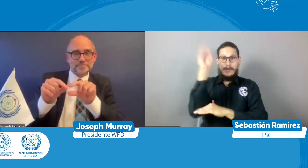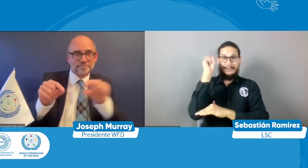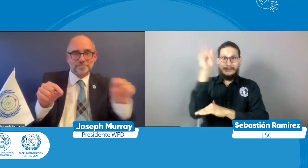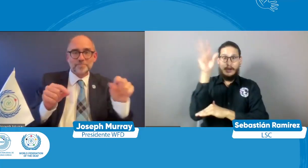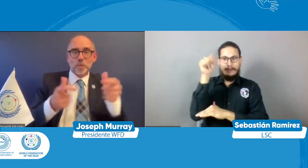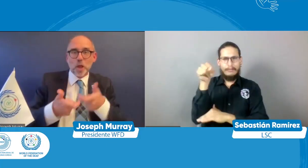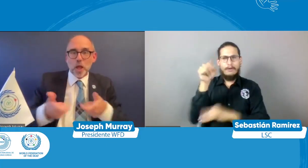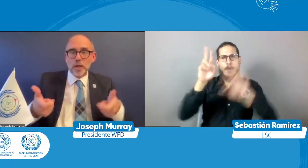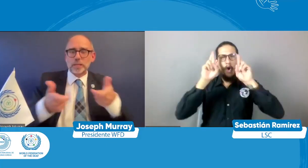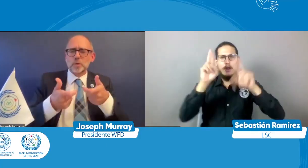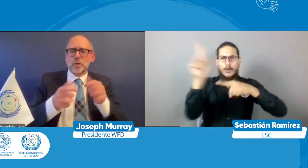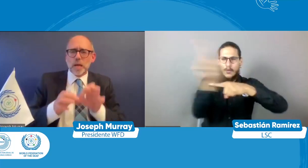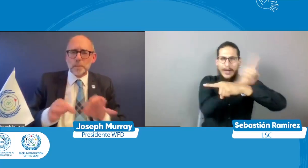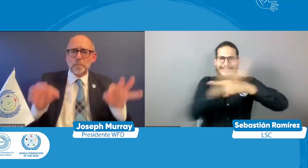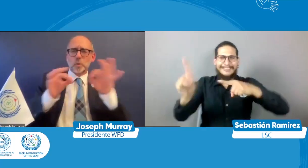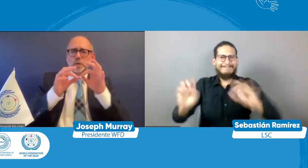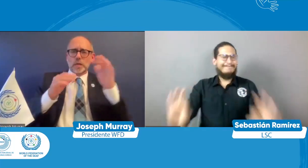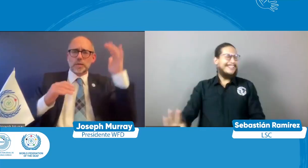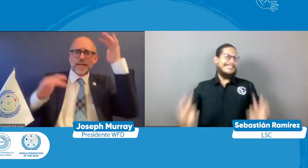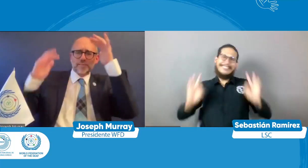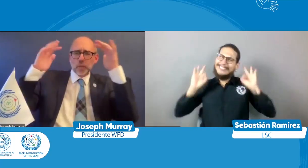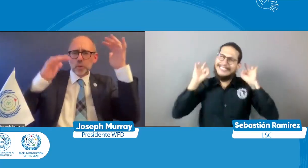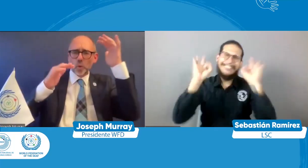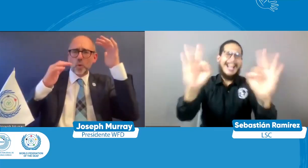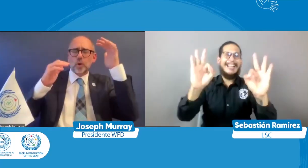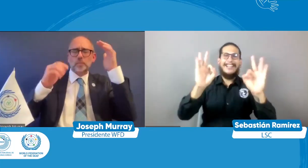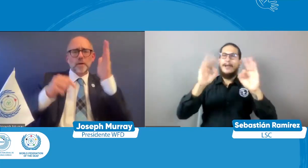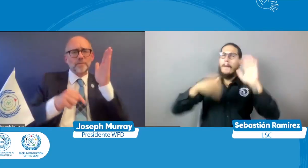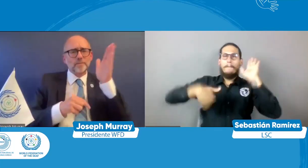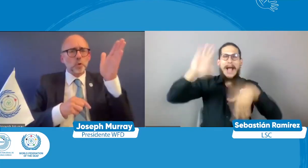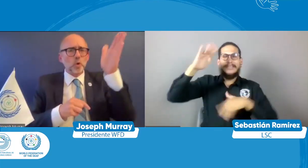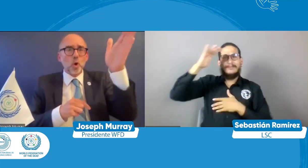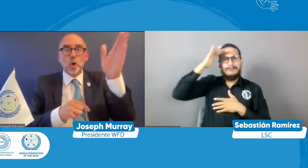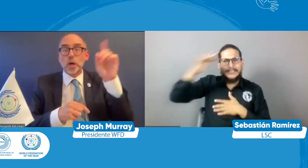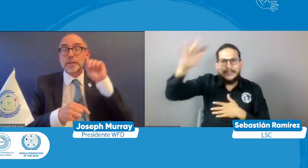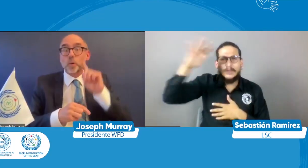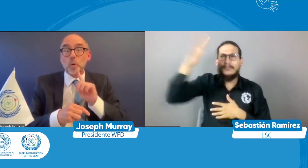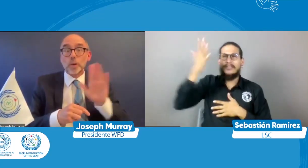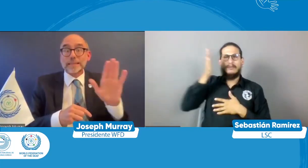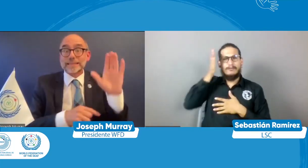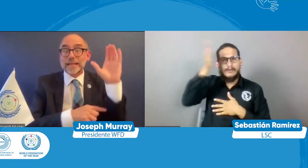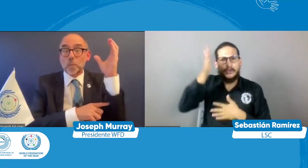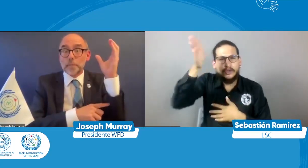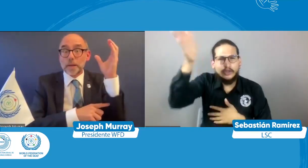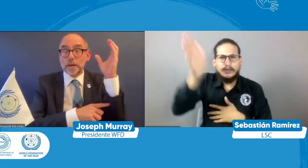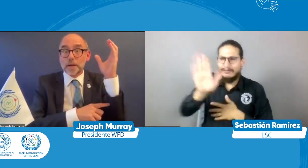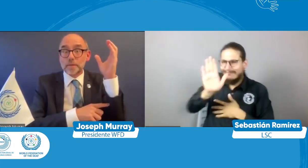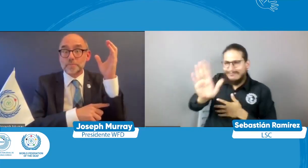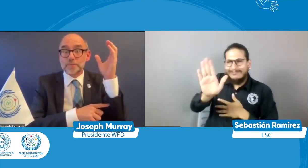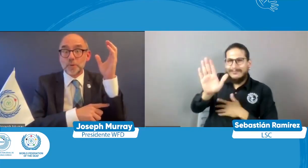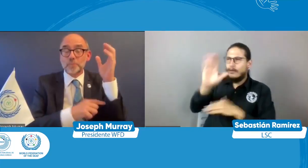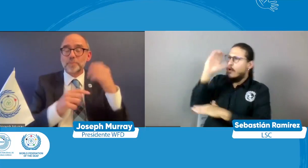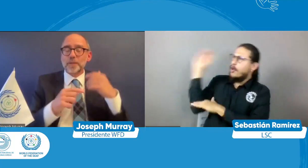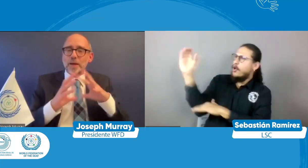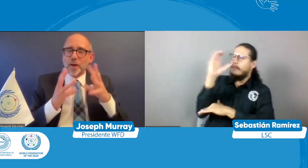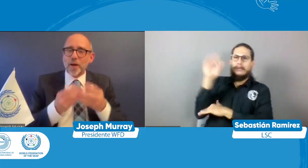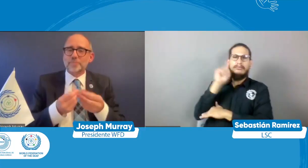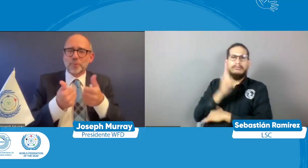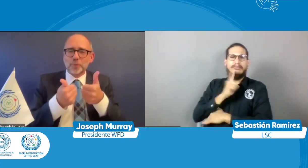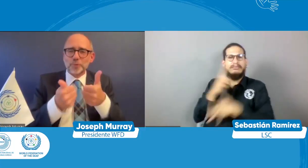vaya muy bien allí en el congreso que inicia el próximo 22 el congreso sobre la situación de la persona sorda en Colombia y lo que se viene para el